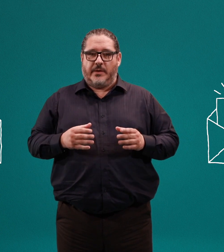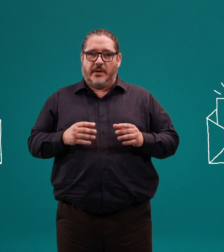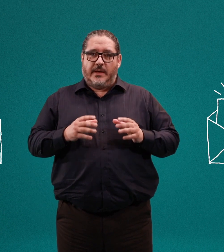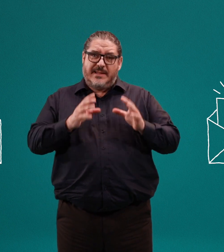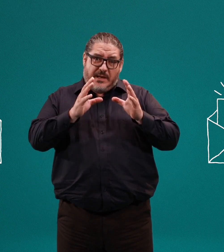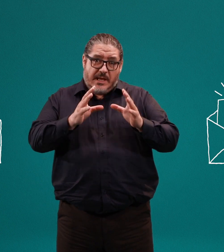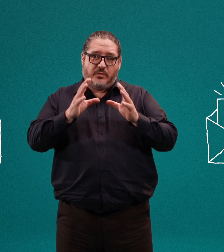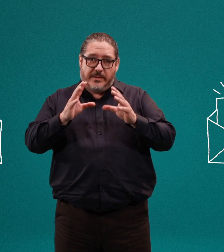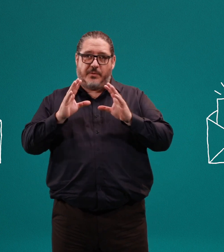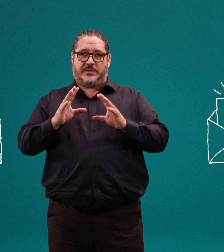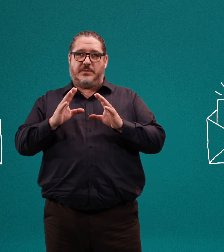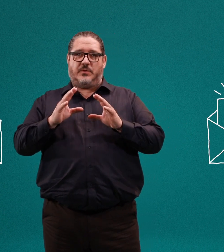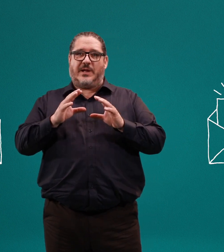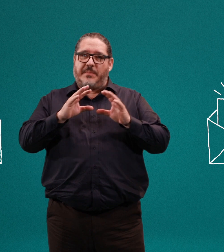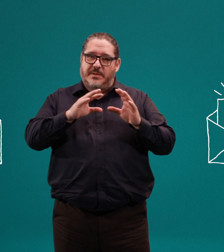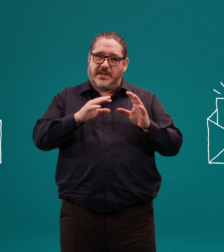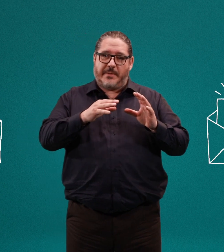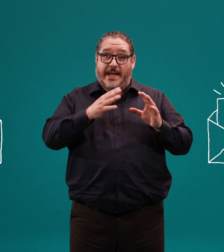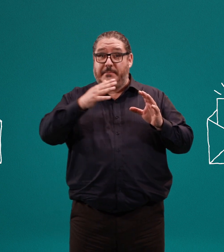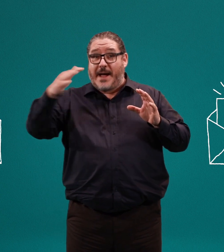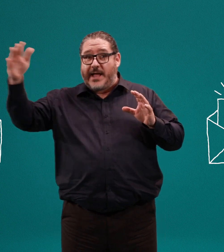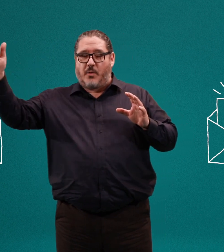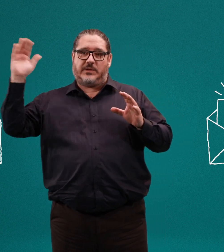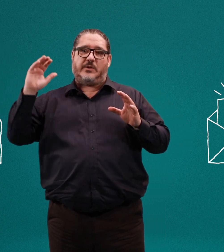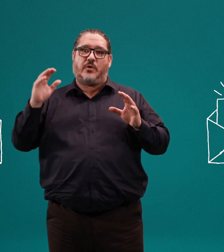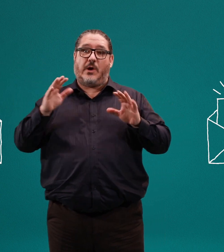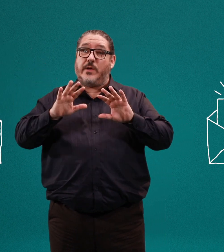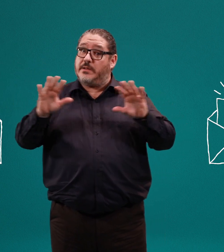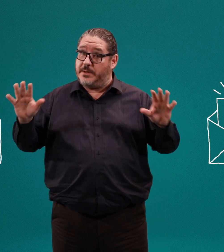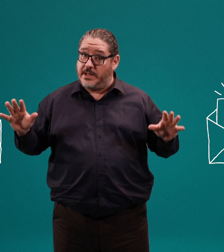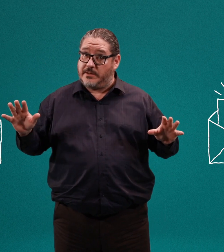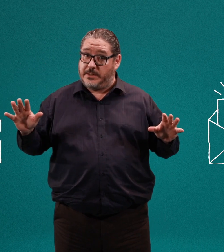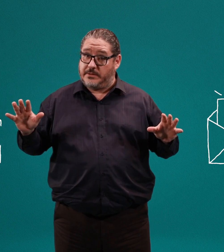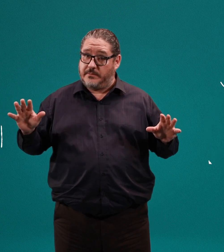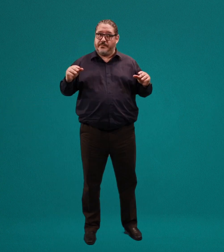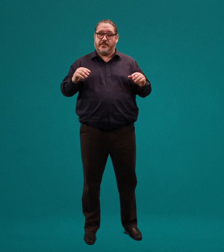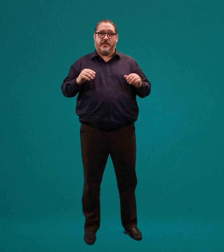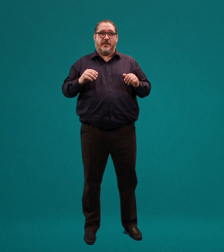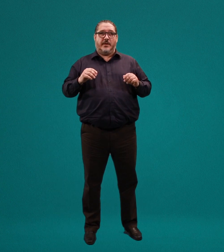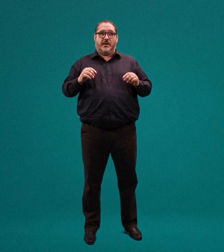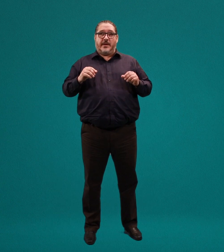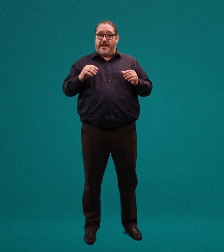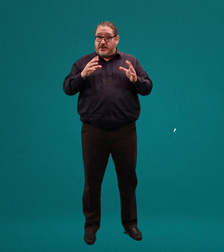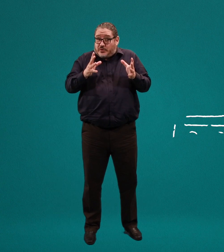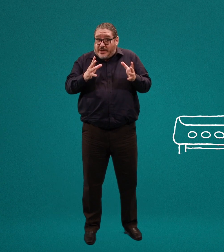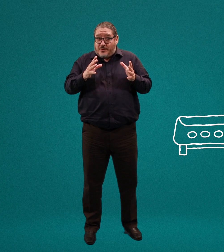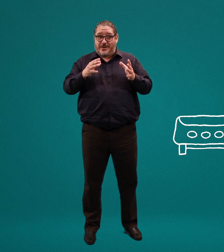y tenía un tipo de servicio que le permitía manejar varias cuentas de correo independientemente. En esos años, la